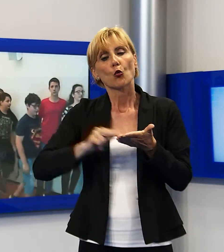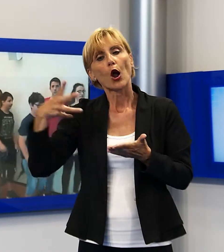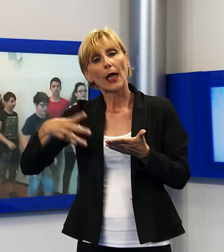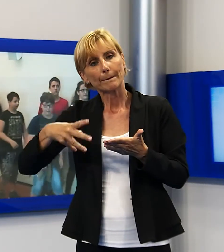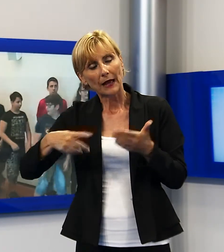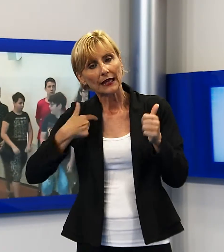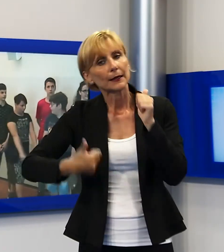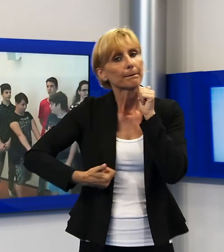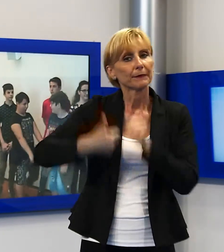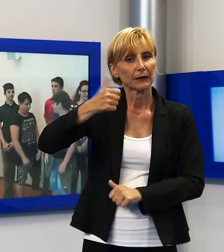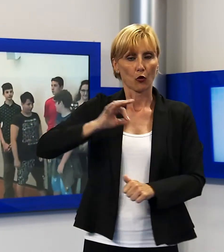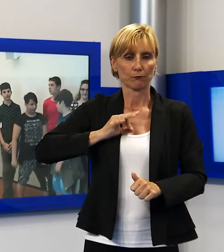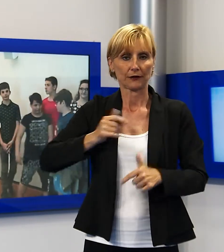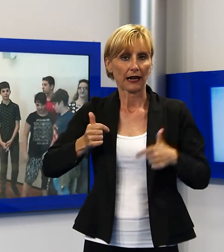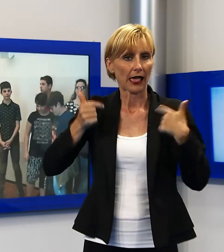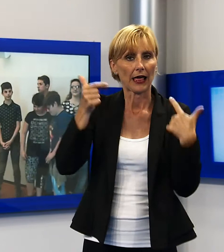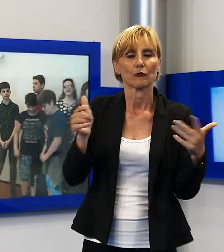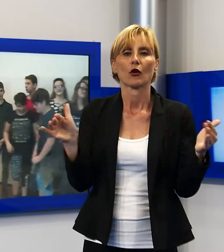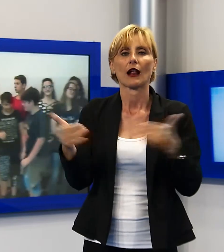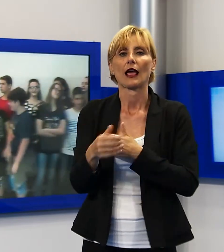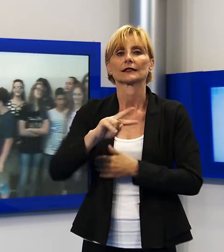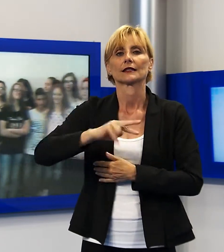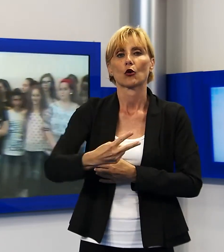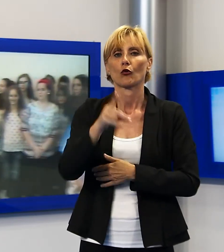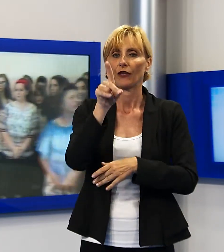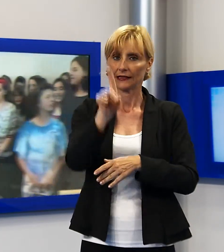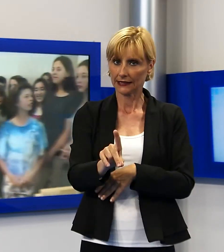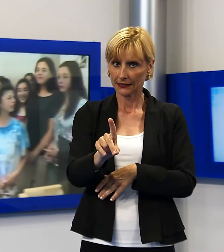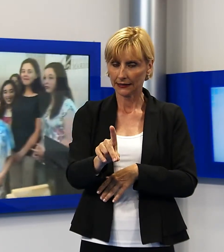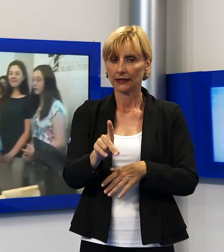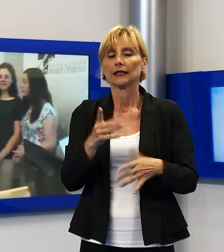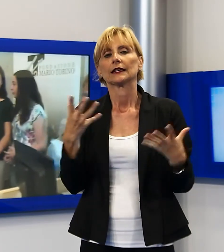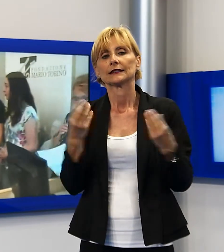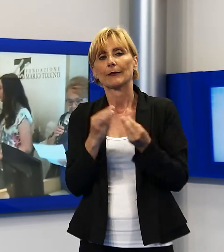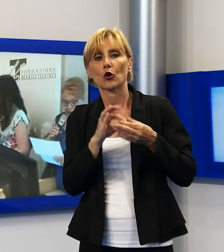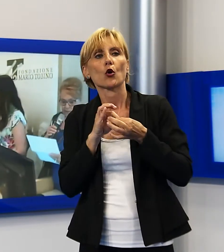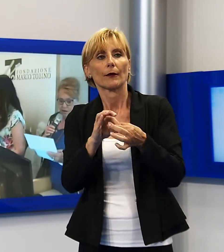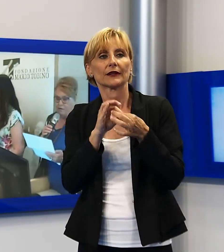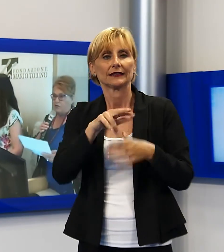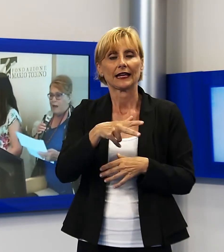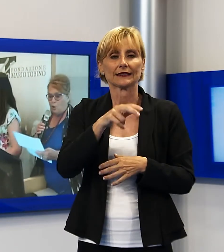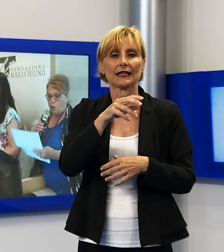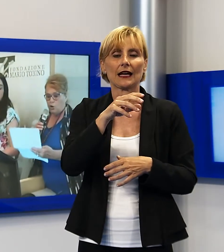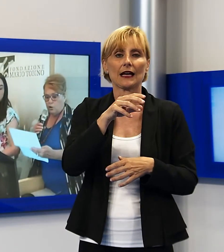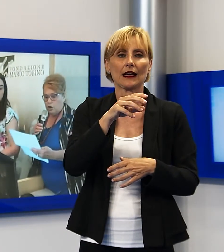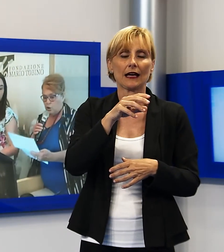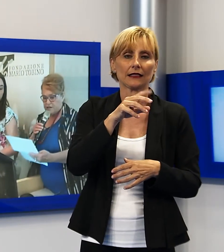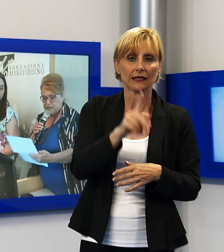il primo premio è stato assegnato alla classe seconda D con la collaborazione delle classi terza A, terza B e prima A della scuola